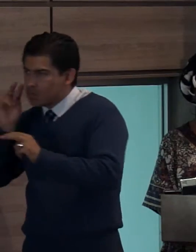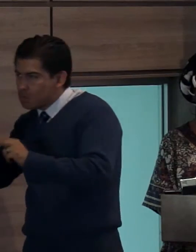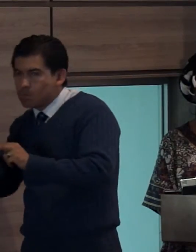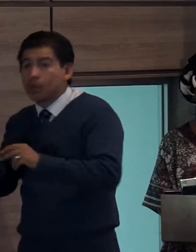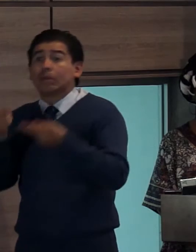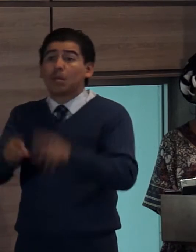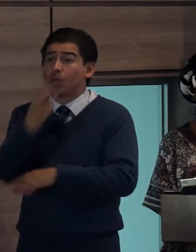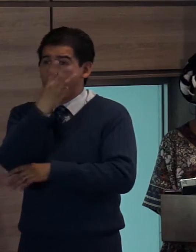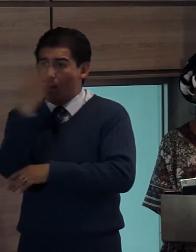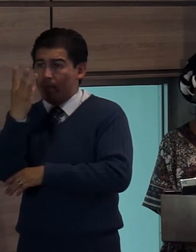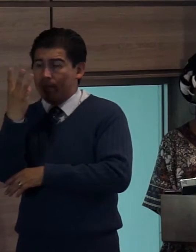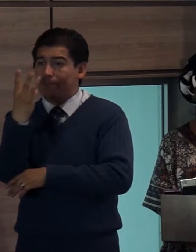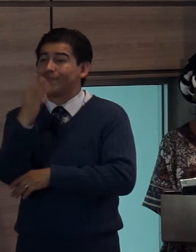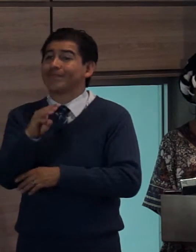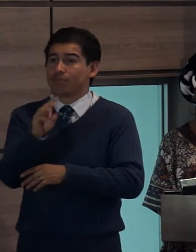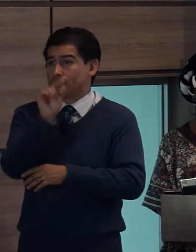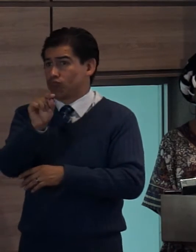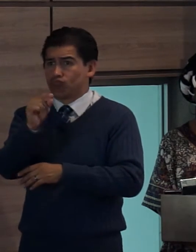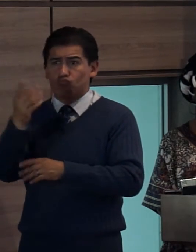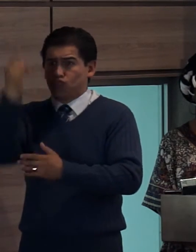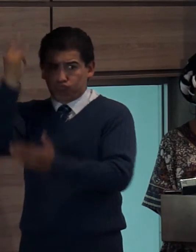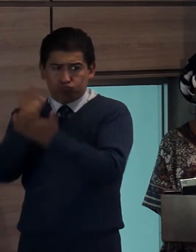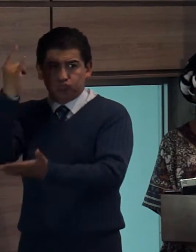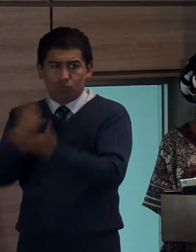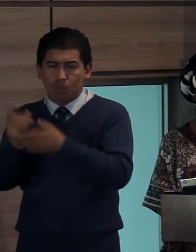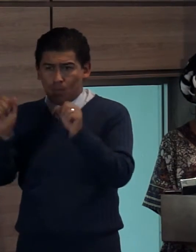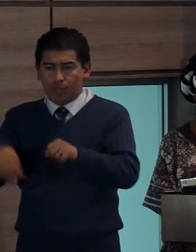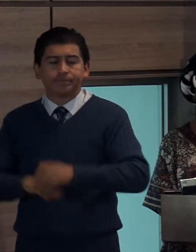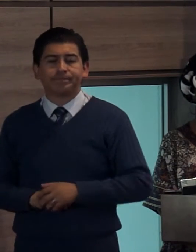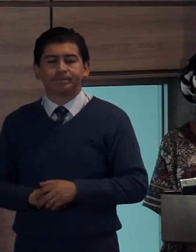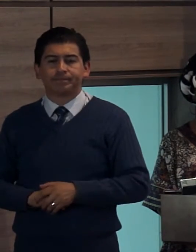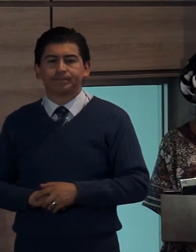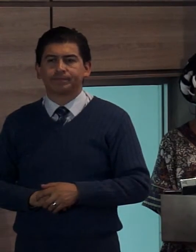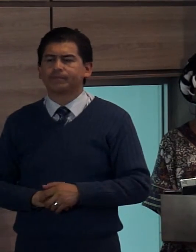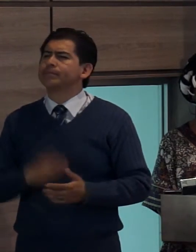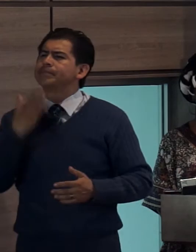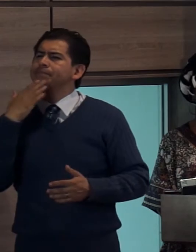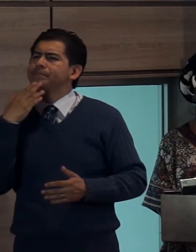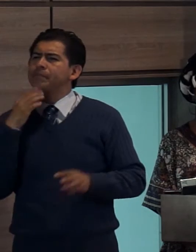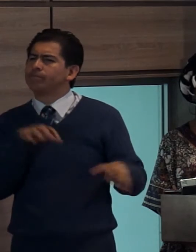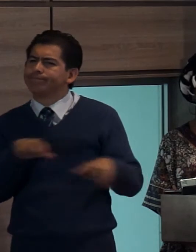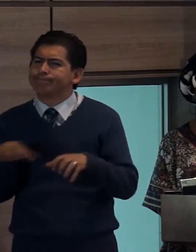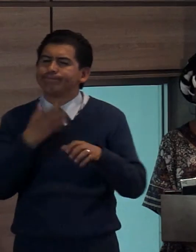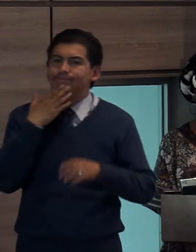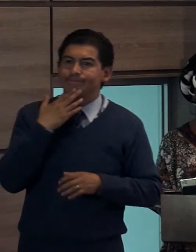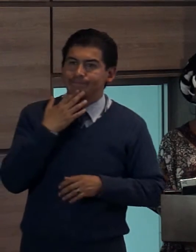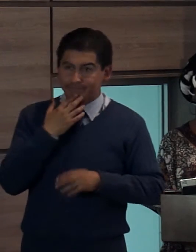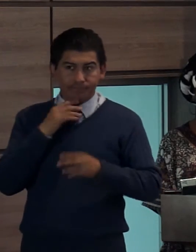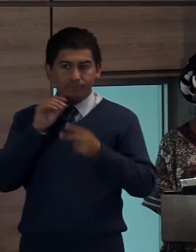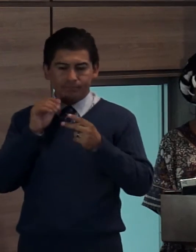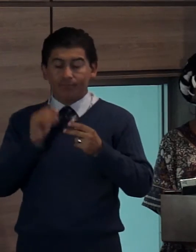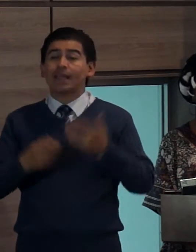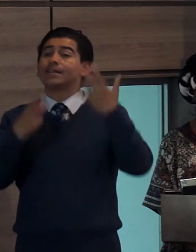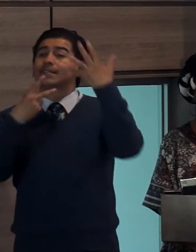las páginas web de la Defensoría del Pueblo y del Corricor en cuanto a la metodología observamos siete